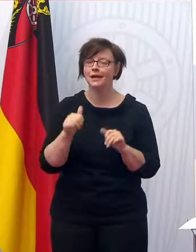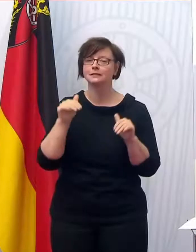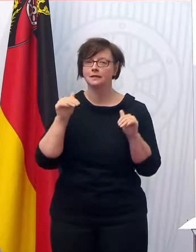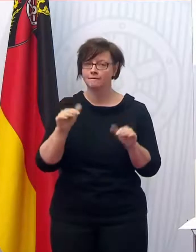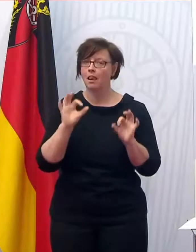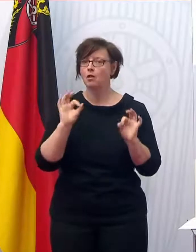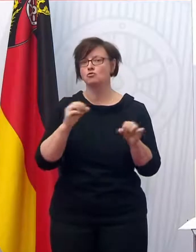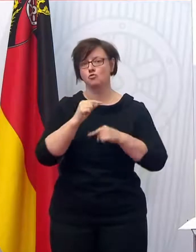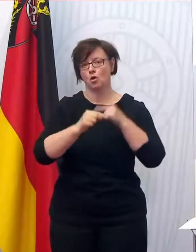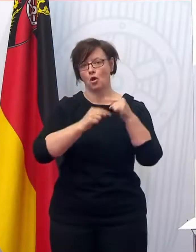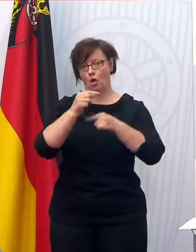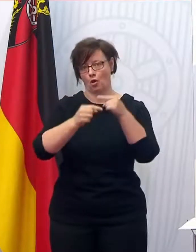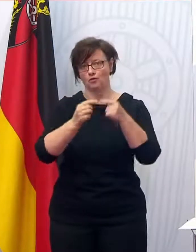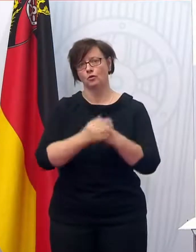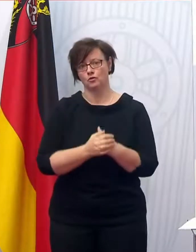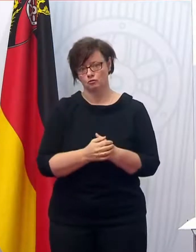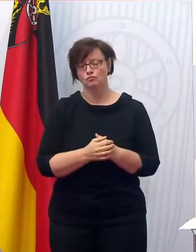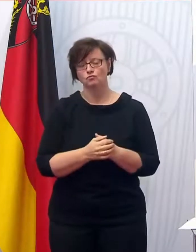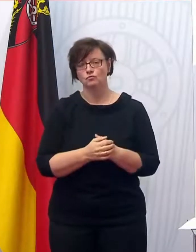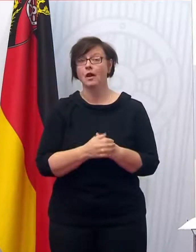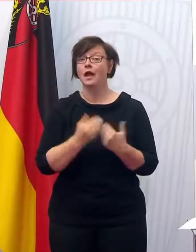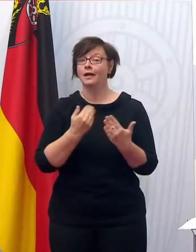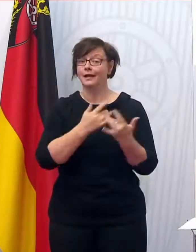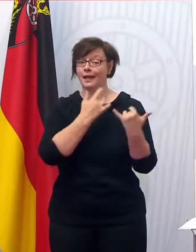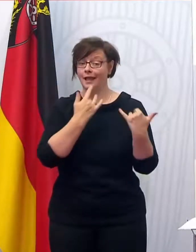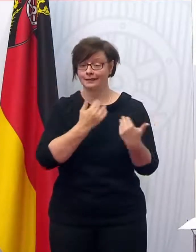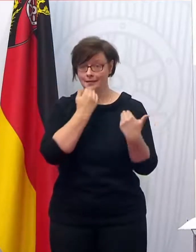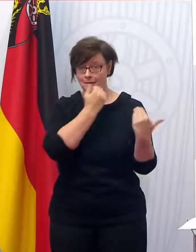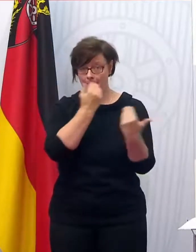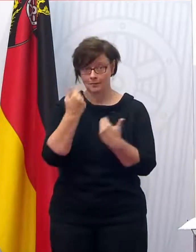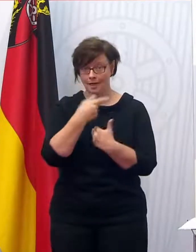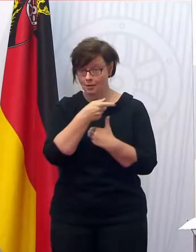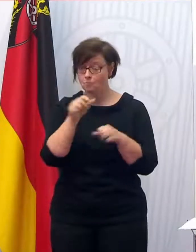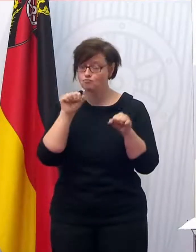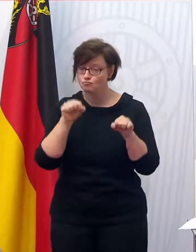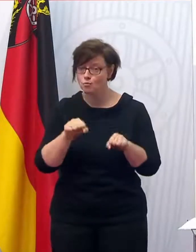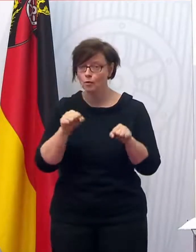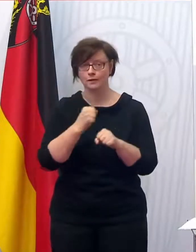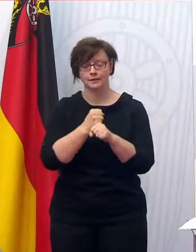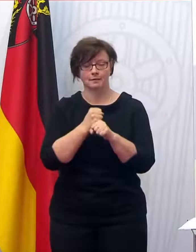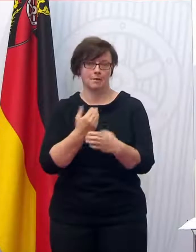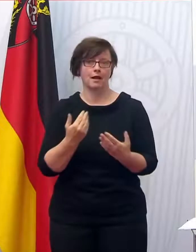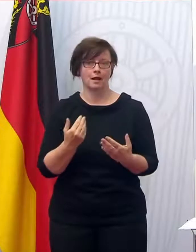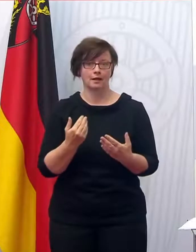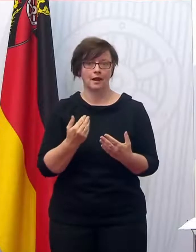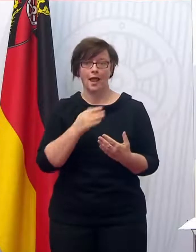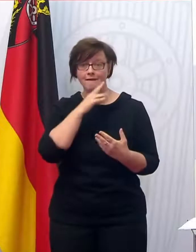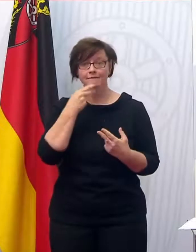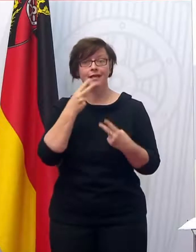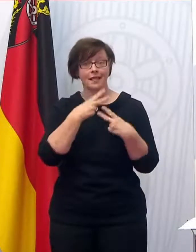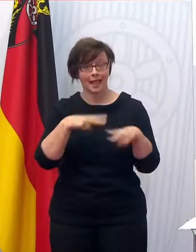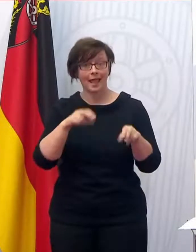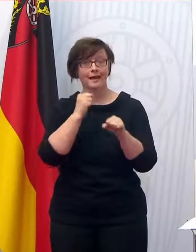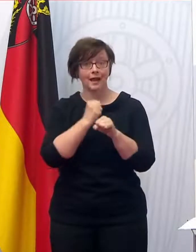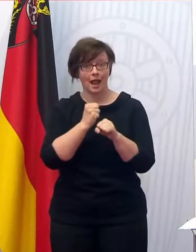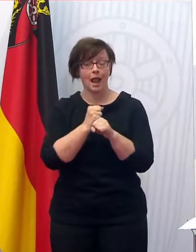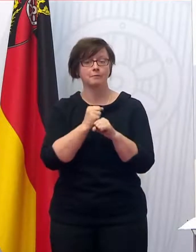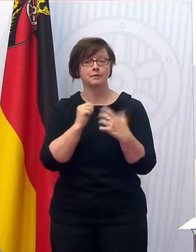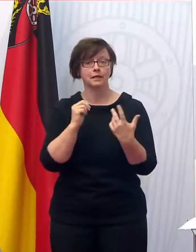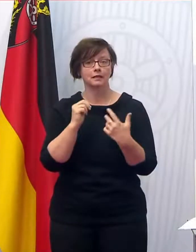Fällen sehr gut funktioniert. Und ich möchte mich einfach mal herzlich bedanken bei denen, die das möglich gemacht haben. Vor allem den vielen Ehrenamtlichen aus der